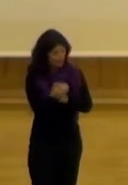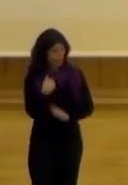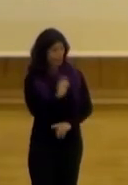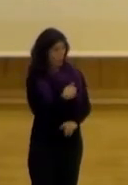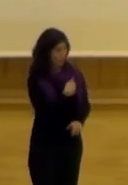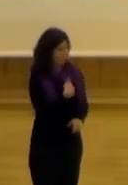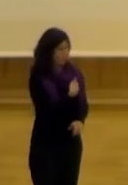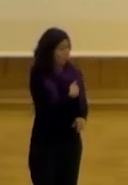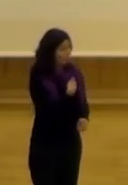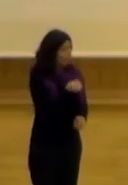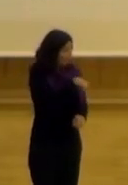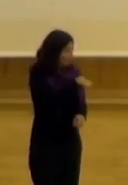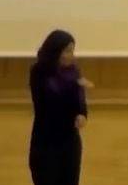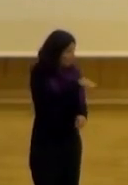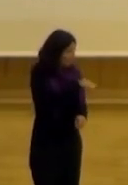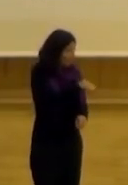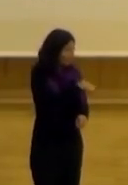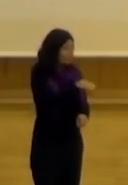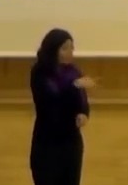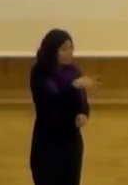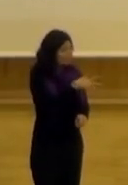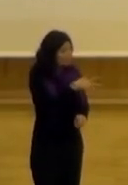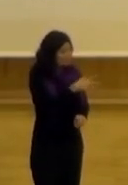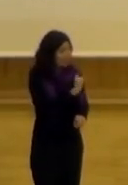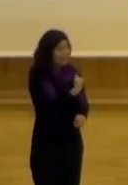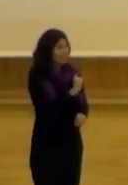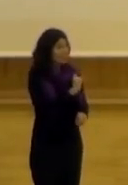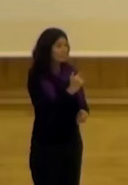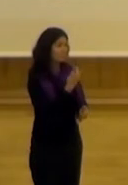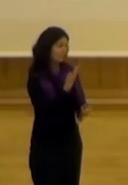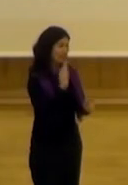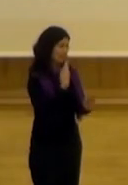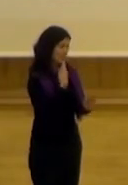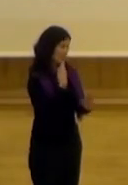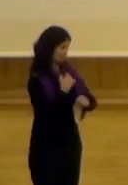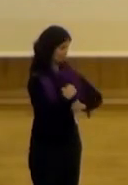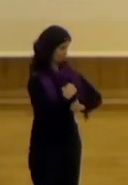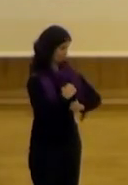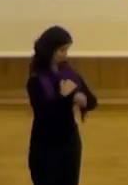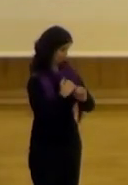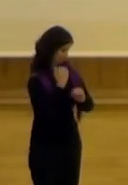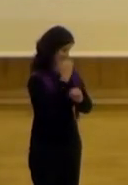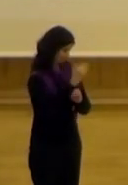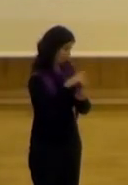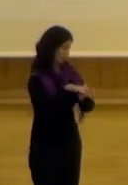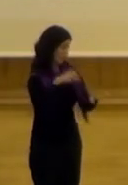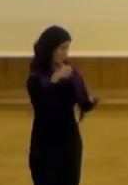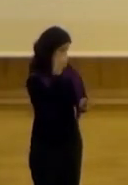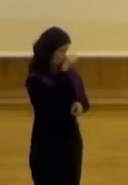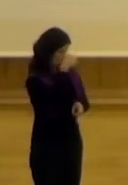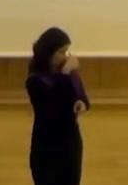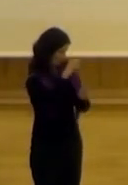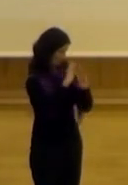son comisiones en las que además hay una edad bastante elevada una mayoría de hombres